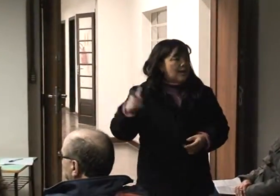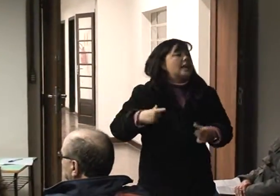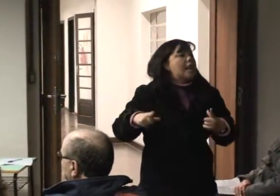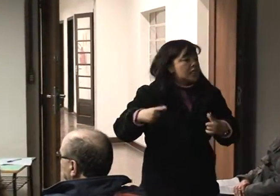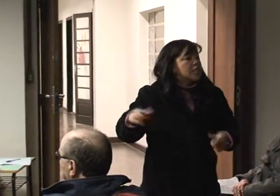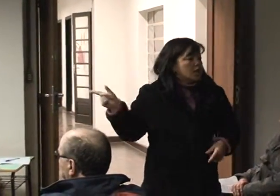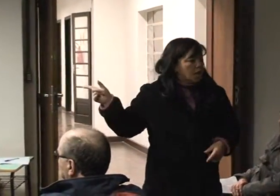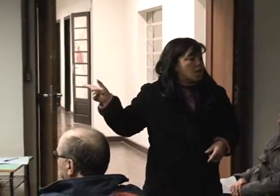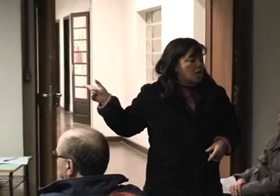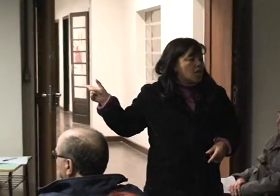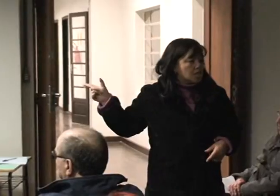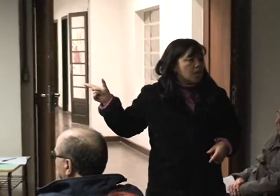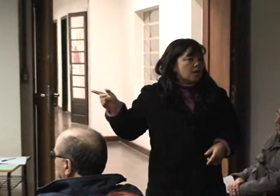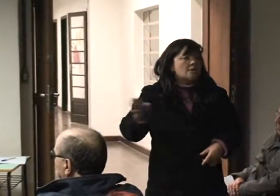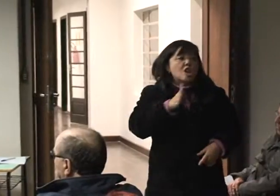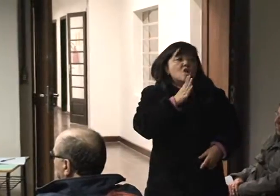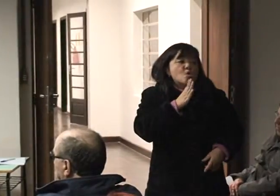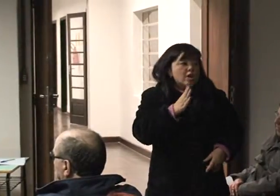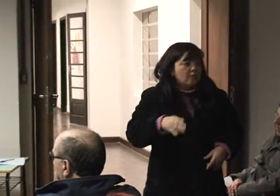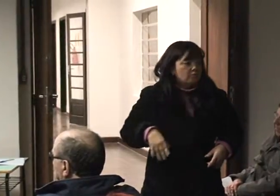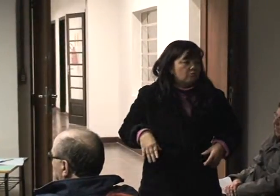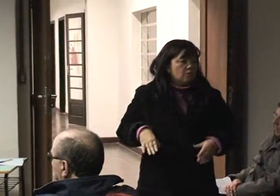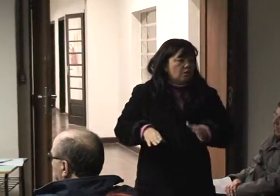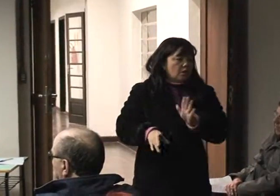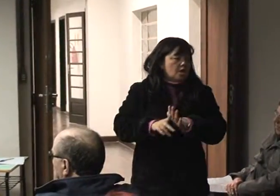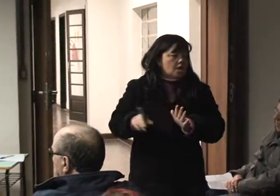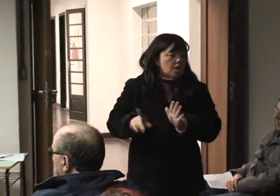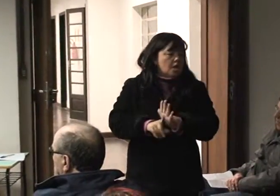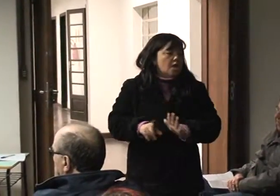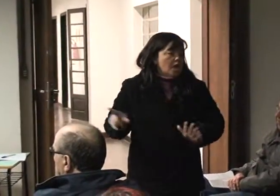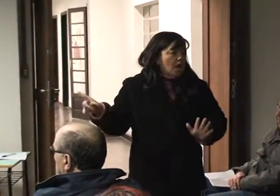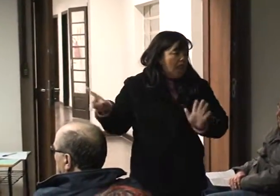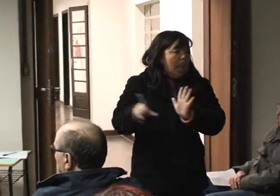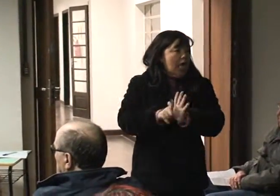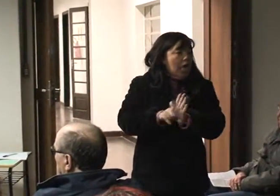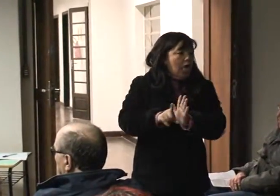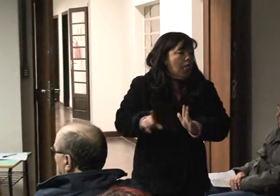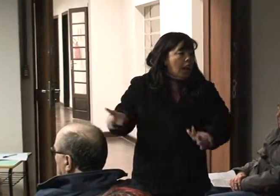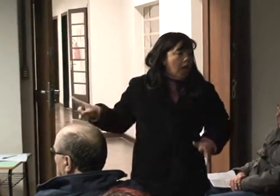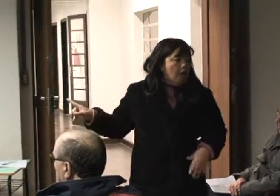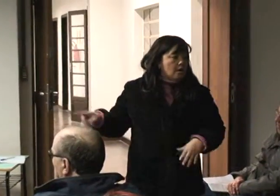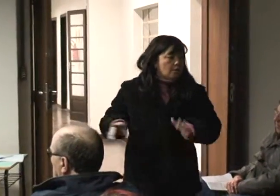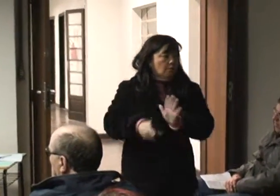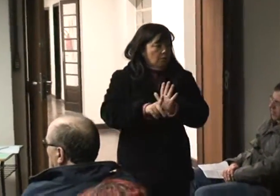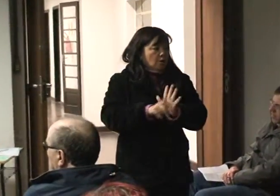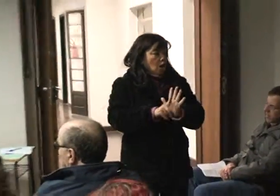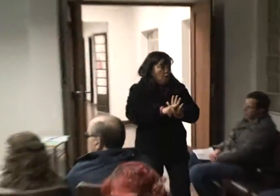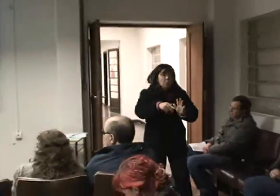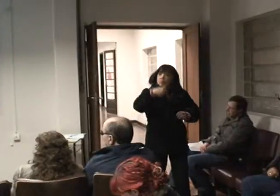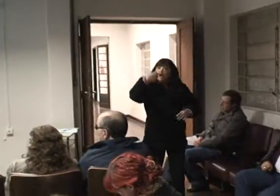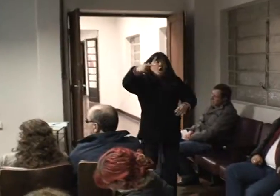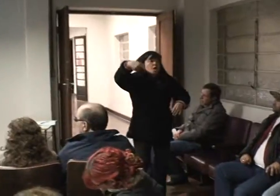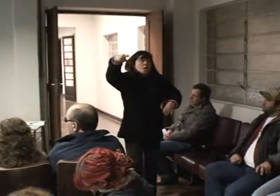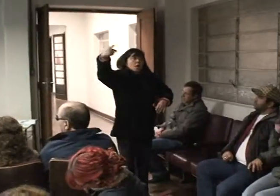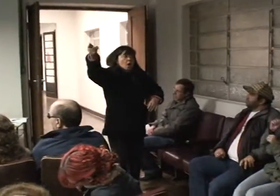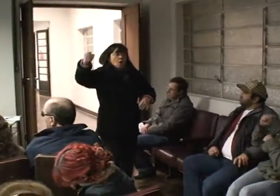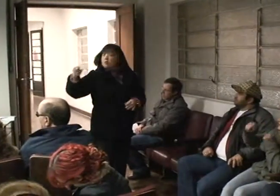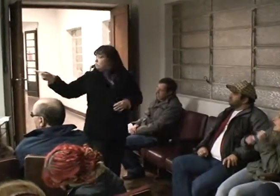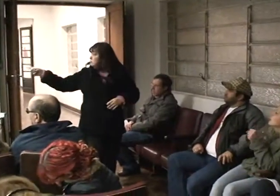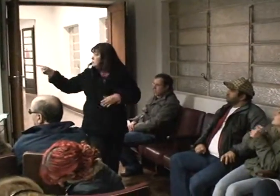da pessoa com deficiência. No programa da Êntegra, tem lugar para ele consultar. No programa da Êntegra, a gente não foi atrás. Mas eu posso verificar para vocês e passar por e-mail. Que parece um segredo,